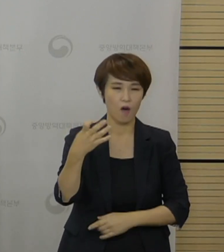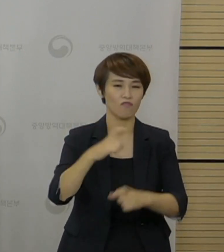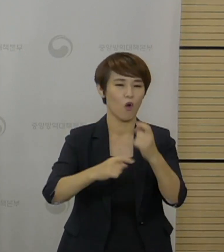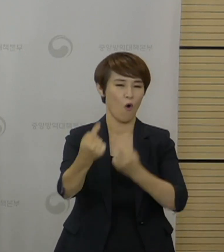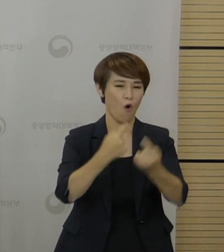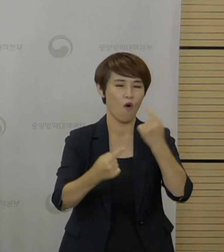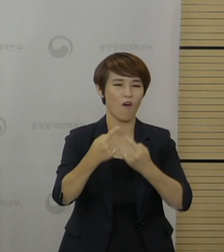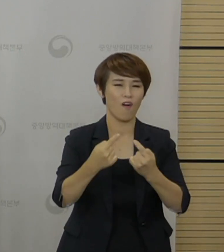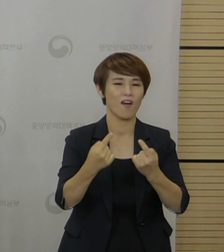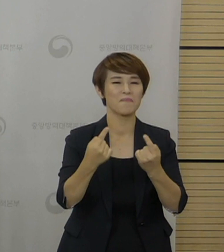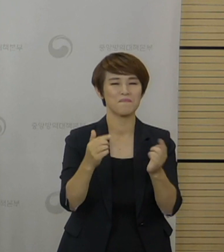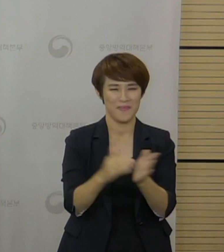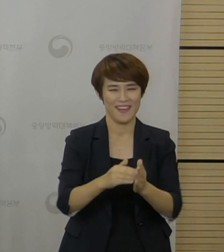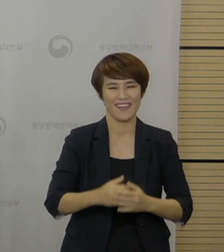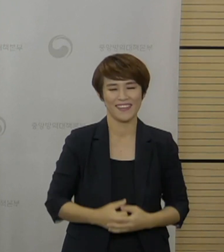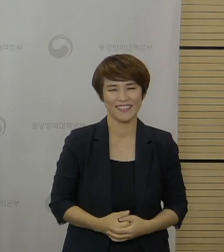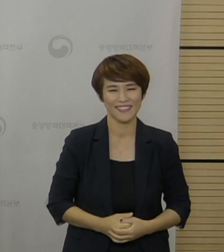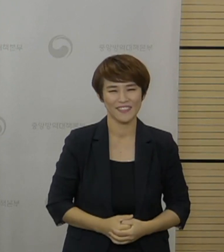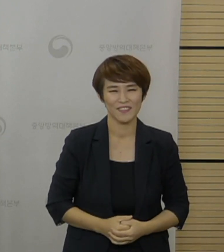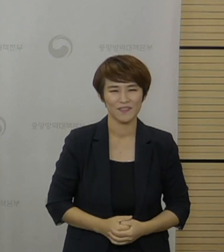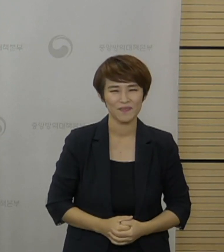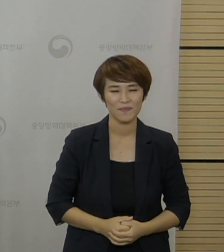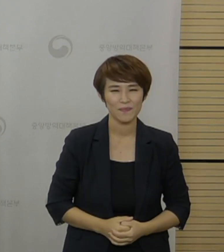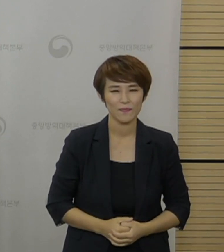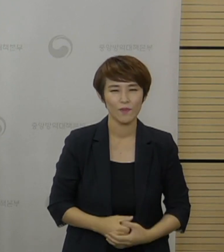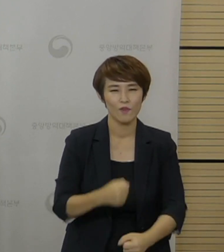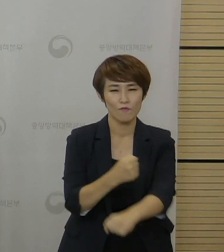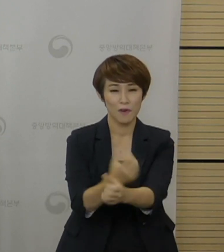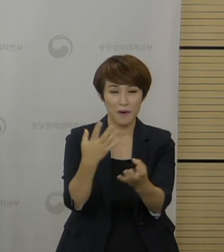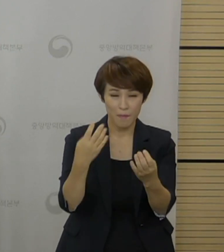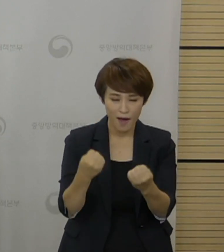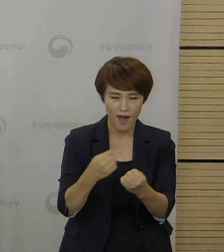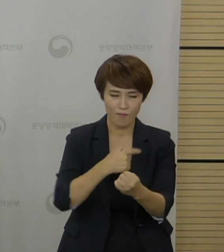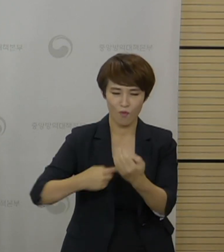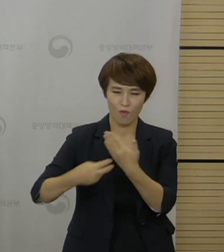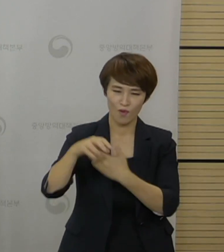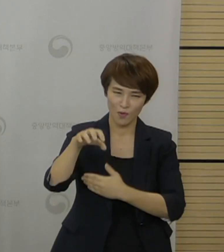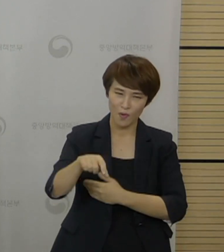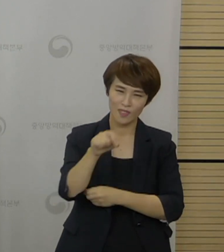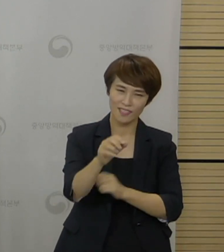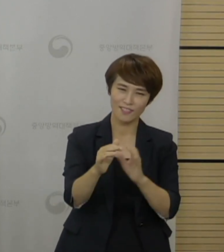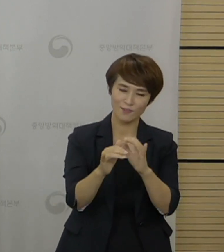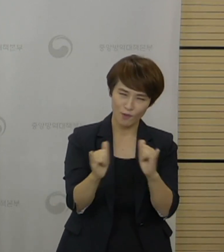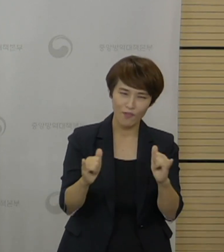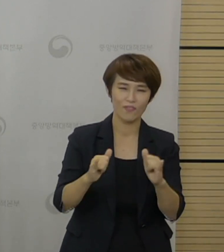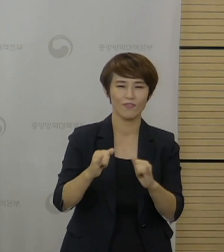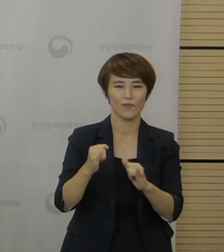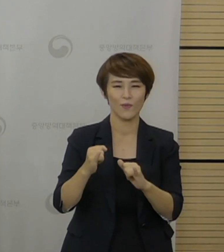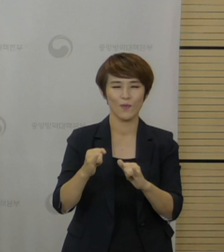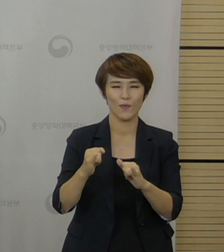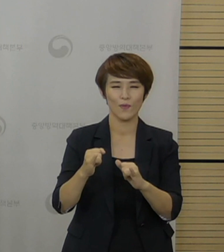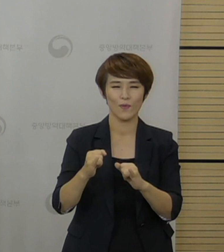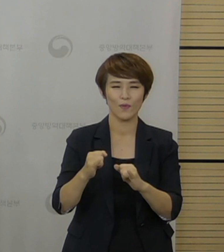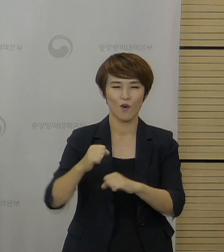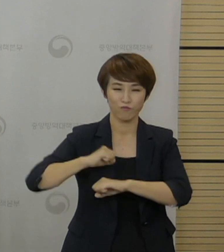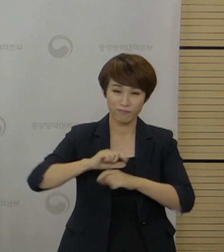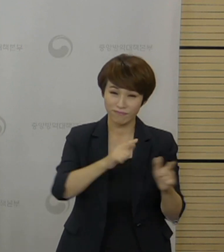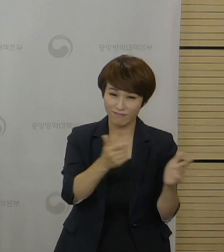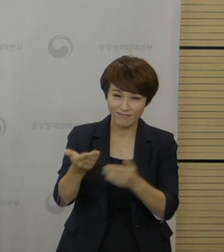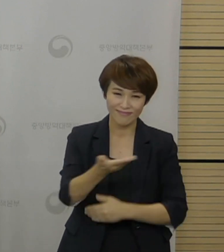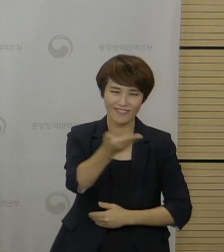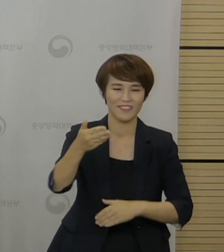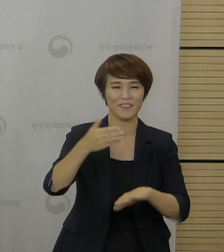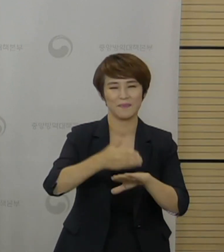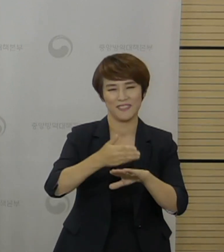접종에 동참해 주셨습니다. 수고해 주신 해당 보건소와 현장 관계자 한산도함 장병들께 감사드리고